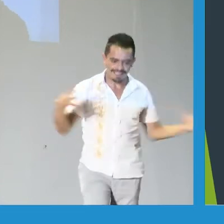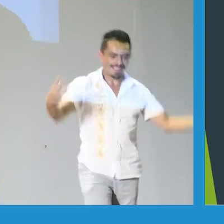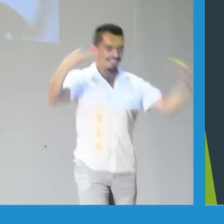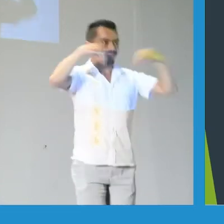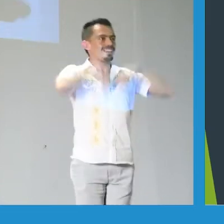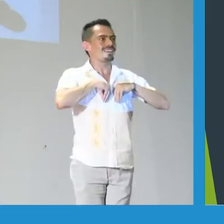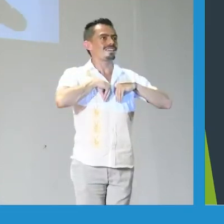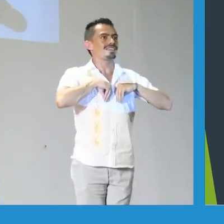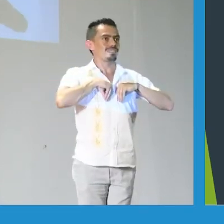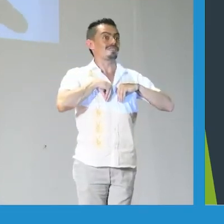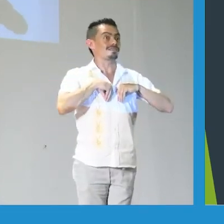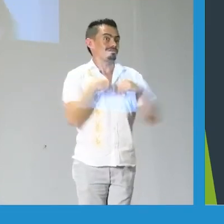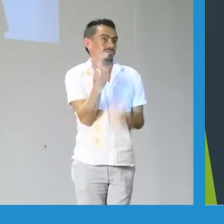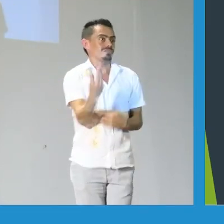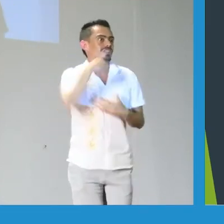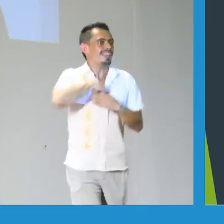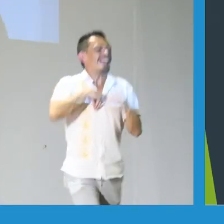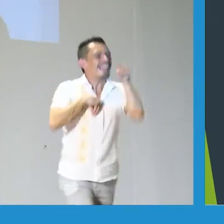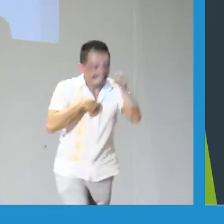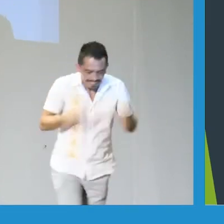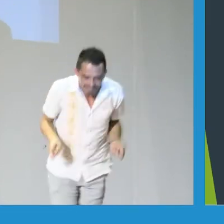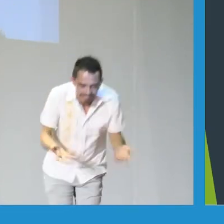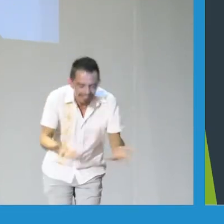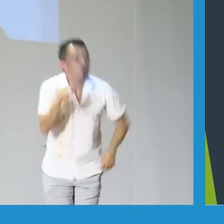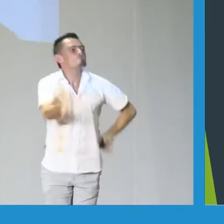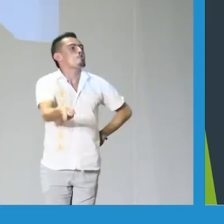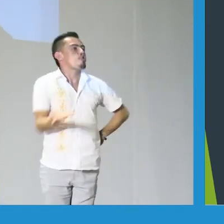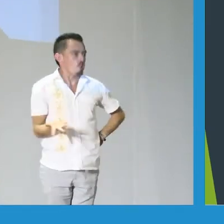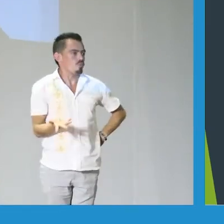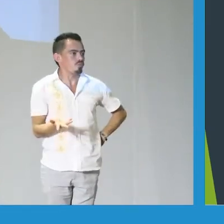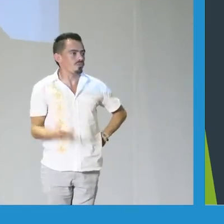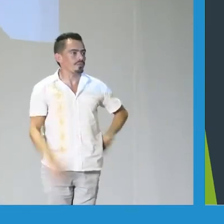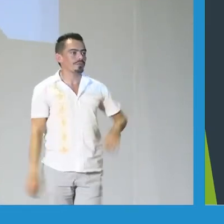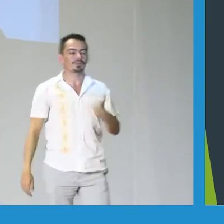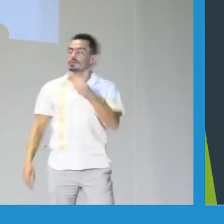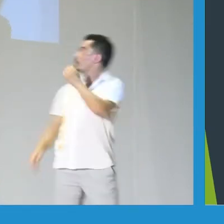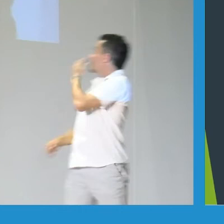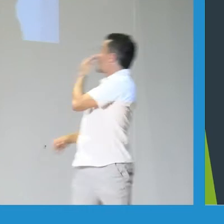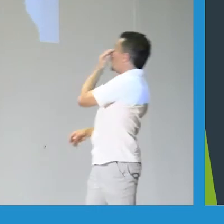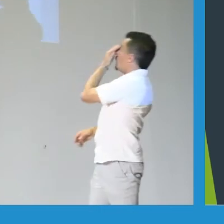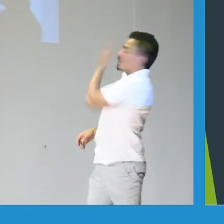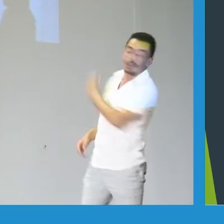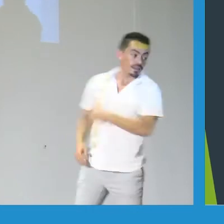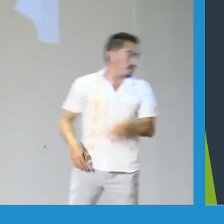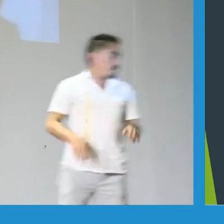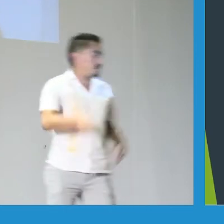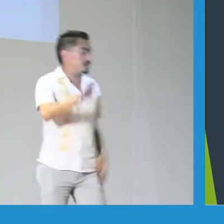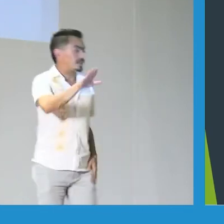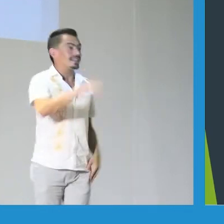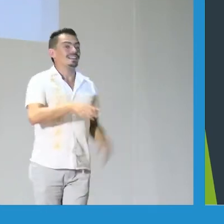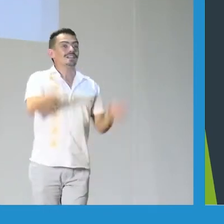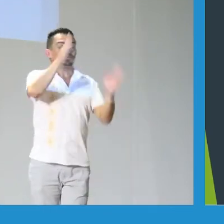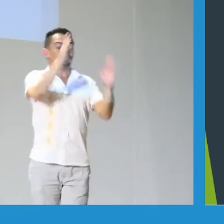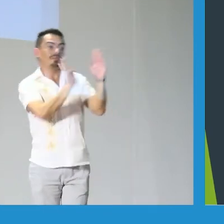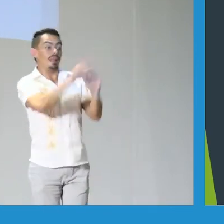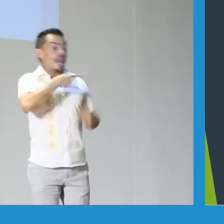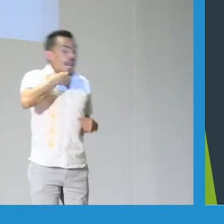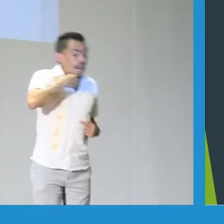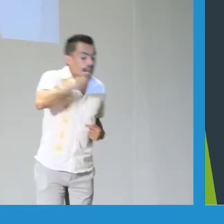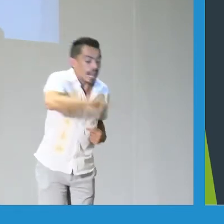podemos tener comportamientos culturales un poco distintos o similares, y eso nos permite generar esa identidad de grupo. el punto de la pregunta es, ¿cómo hacer que el niño